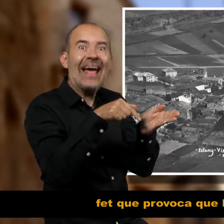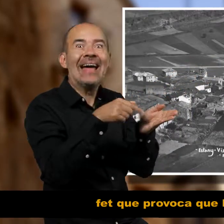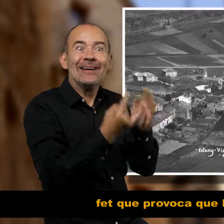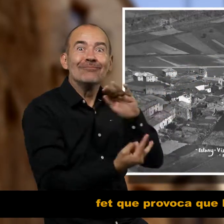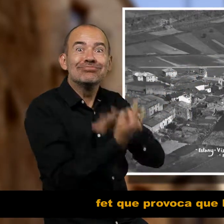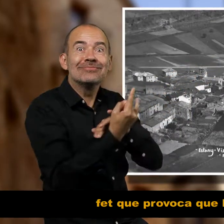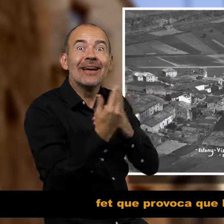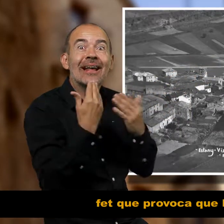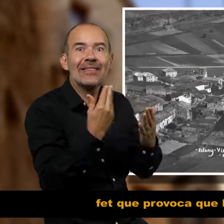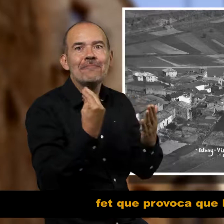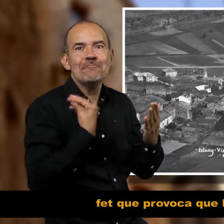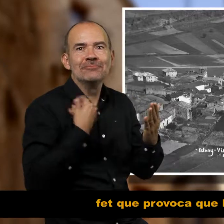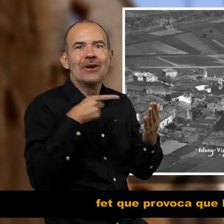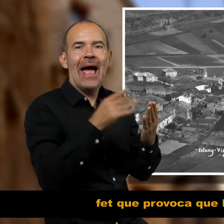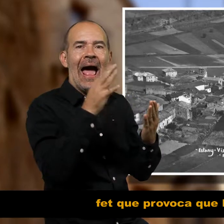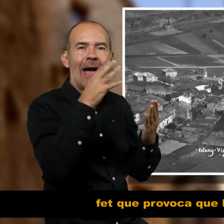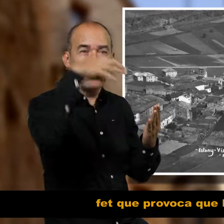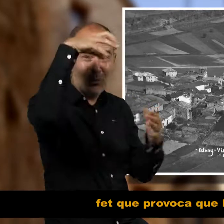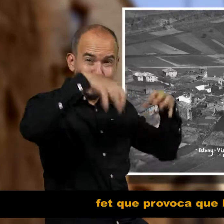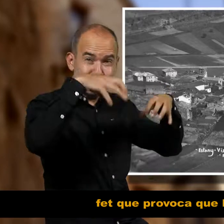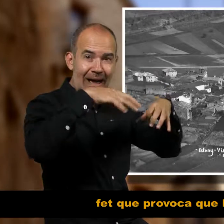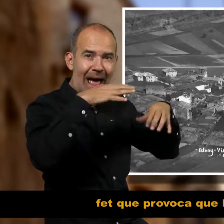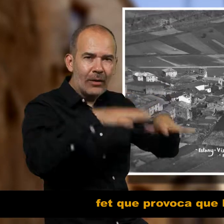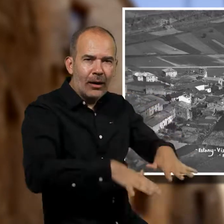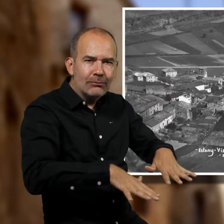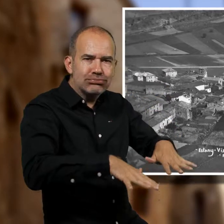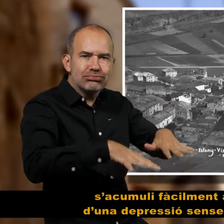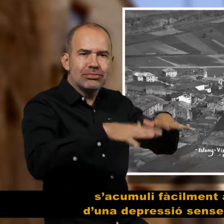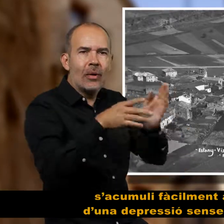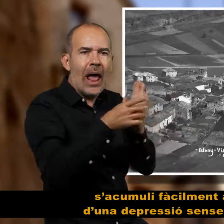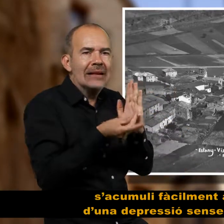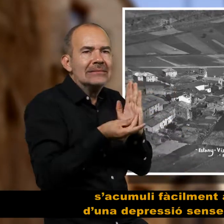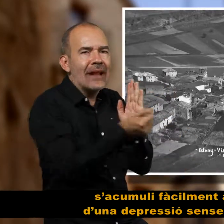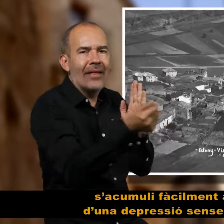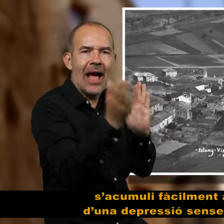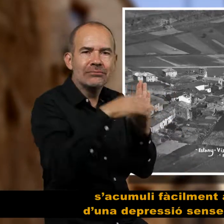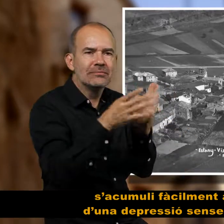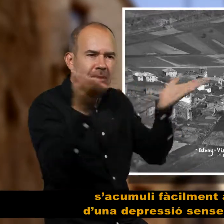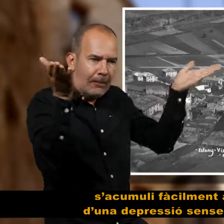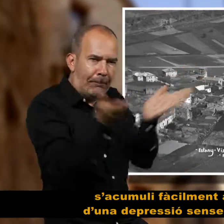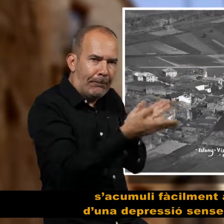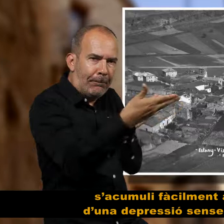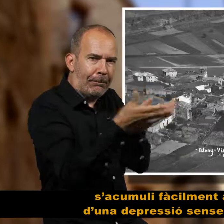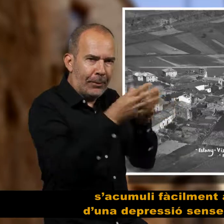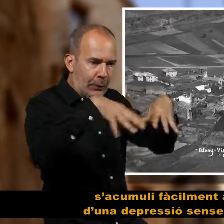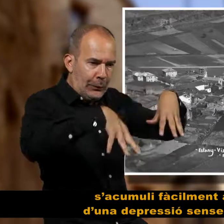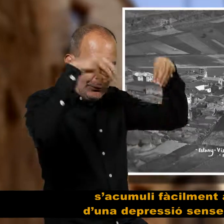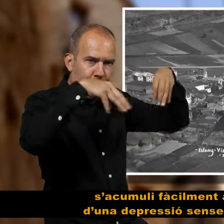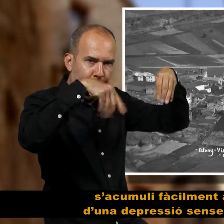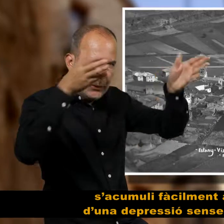depressió sense sortida. L'acumulació d'aigua va comportar la formació d'un estany ara fa